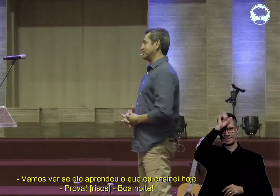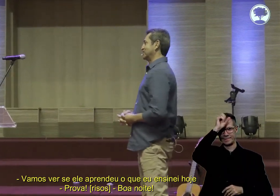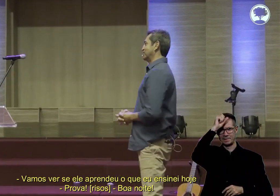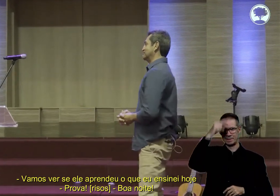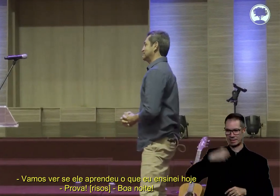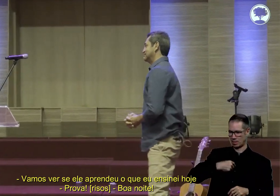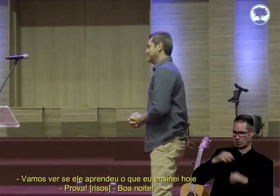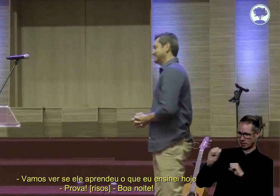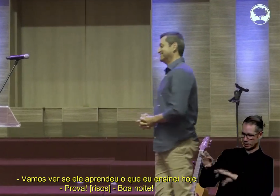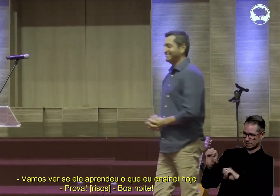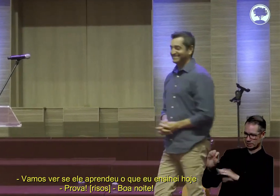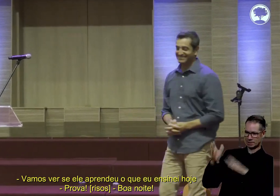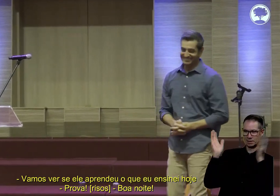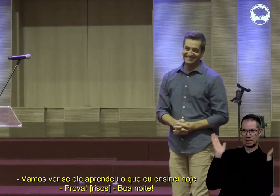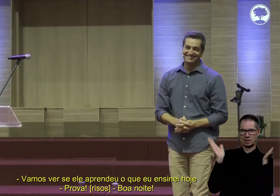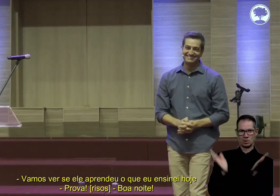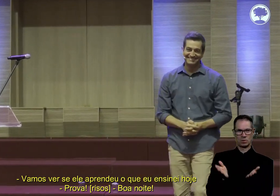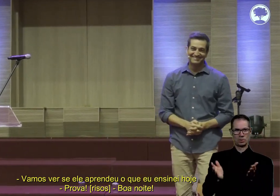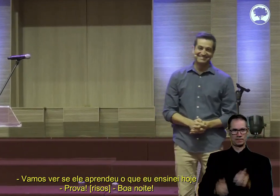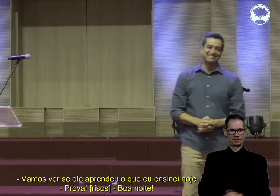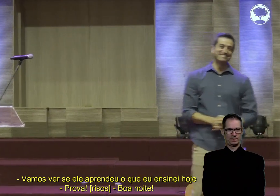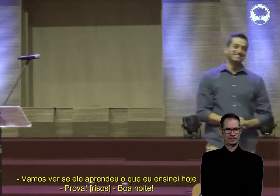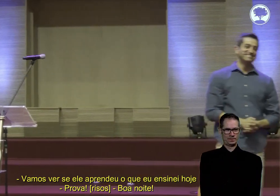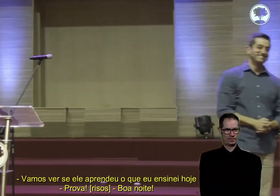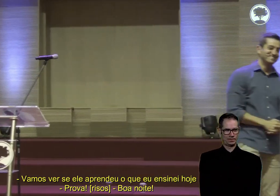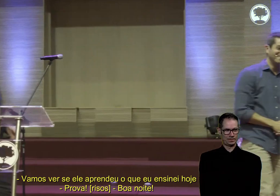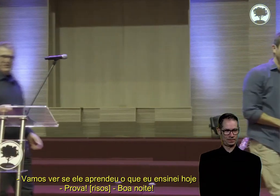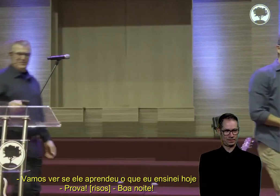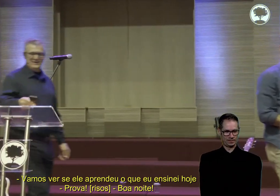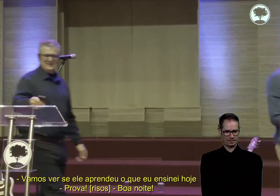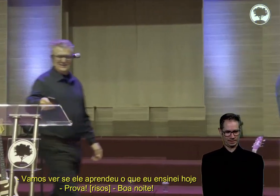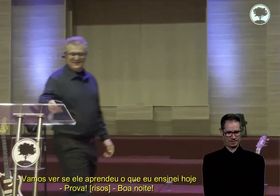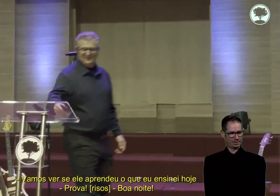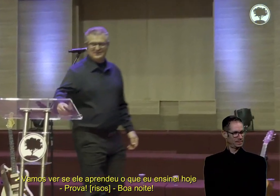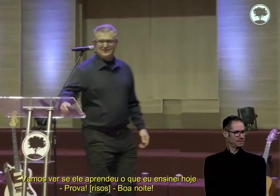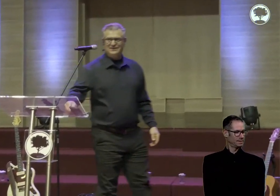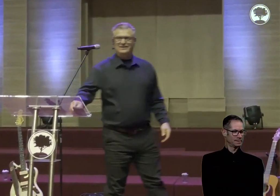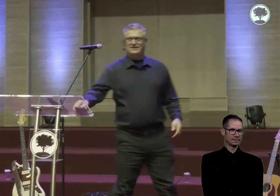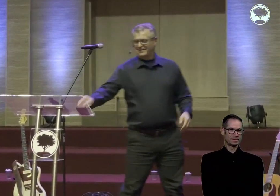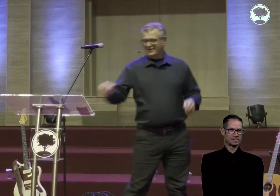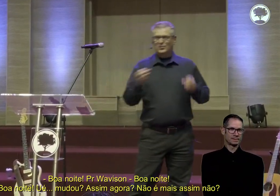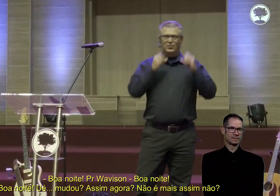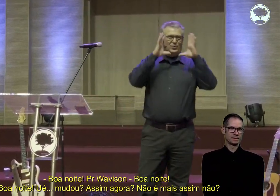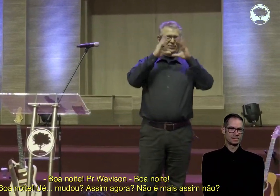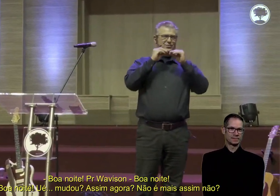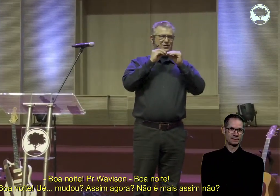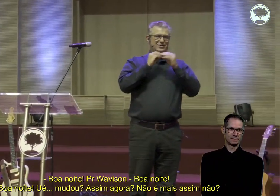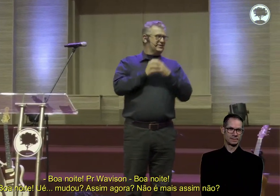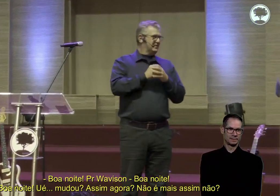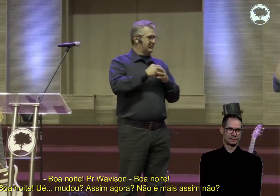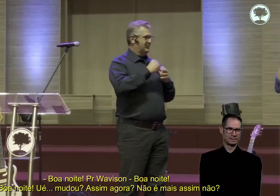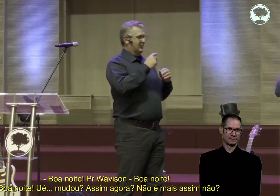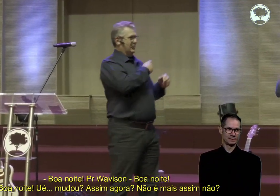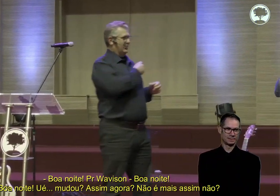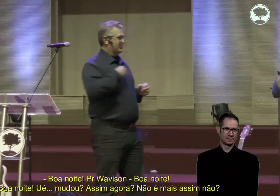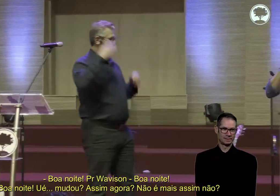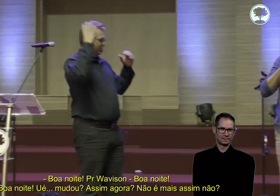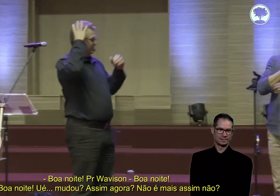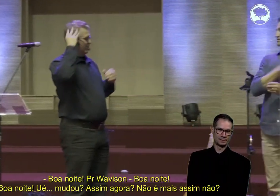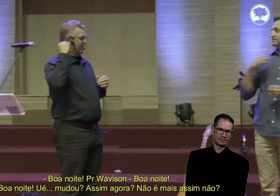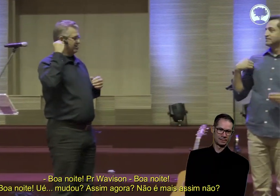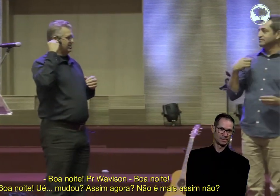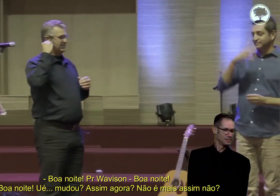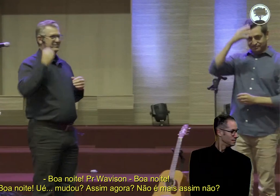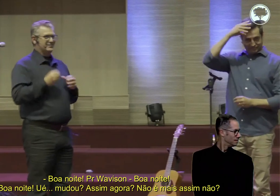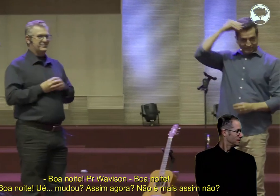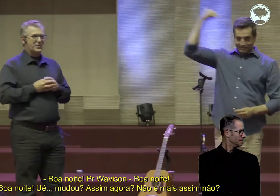ele hoje. A prova. Boa noite. Boa noite. Pastor,